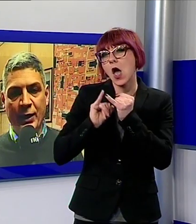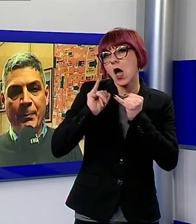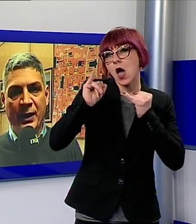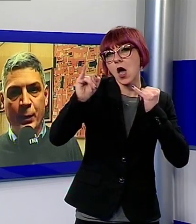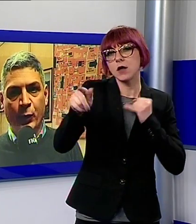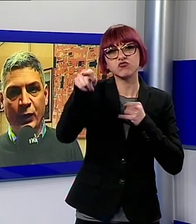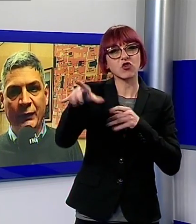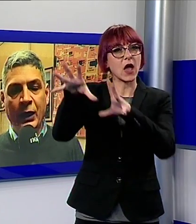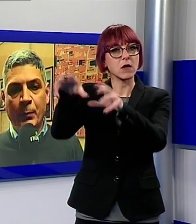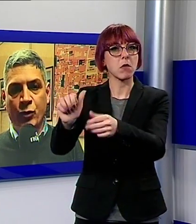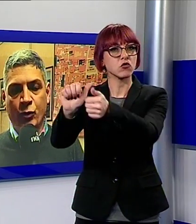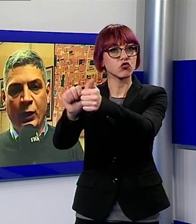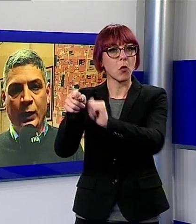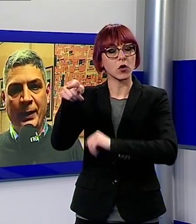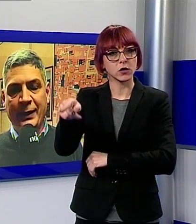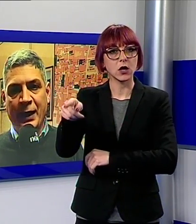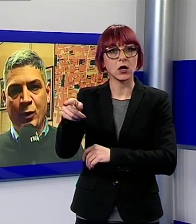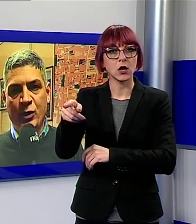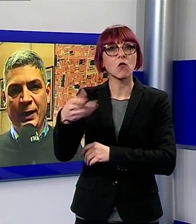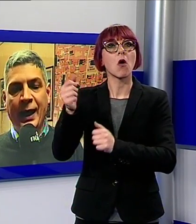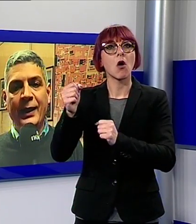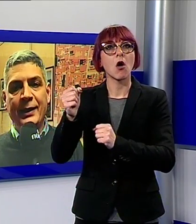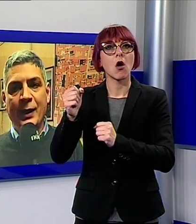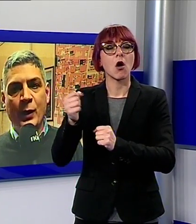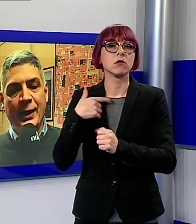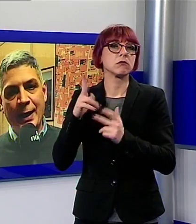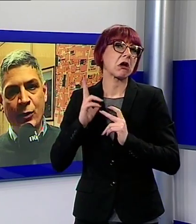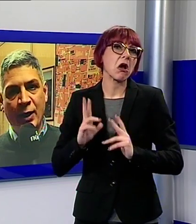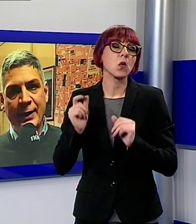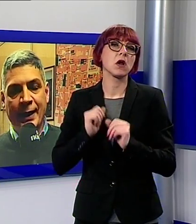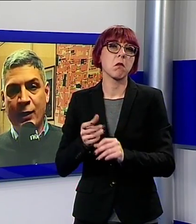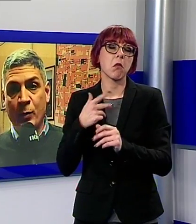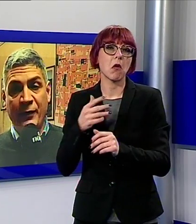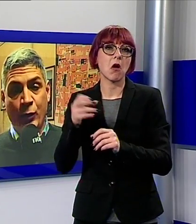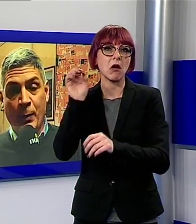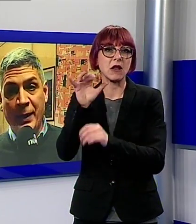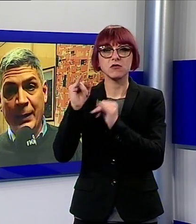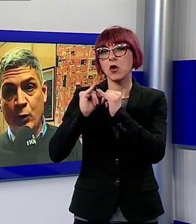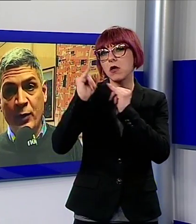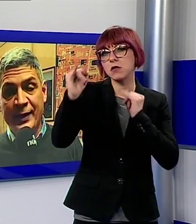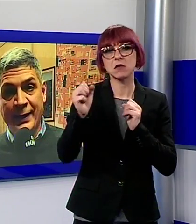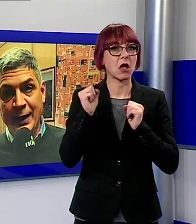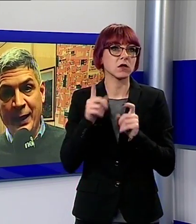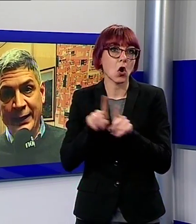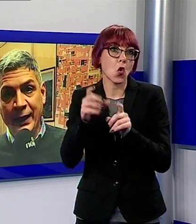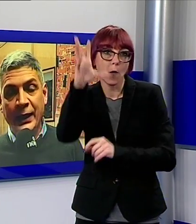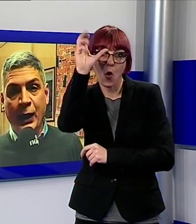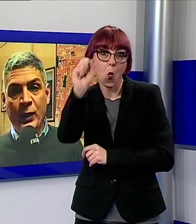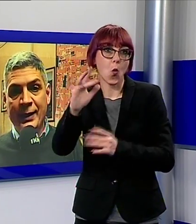degli impegni sportivi possono tranquillamente avere la possibilità di seguire delle lezioni a distanza come si fa normalmente per l'Università Telematica e quindi si